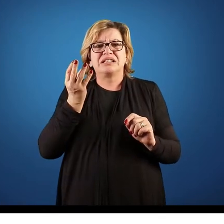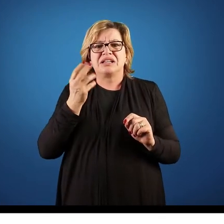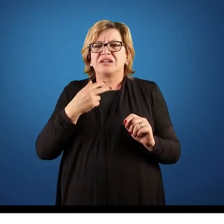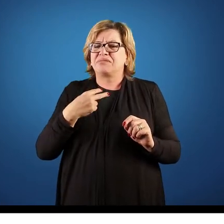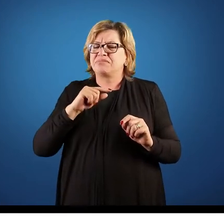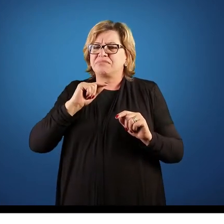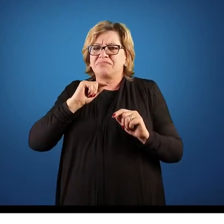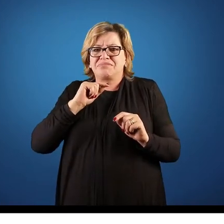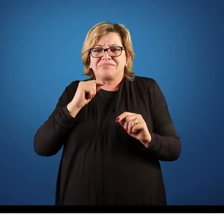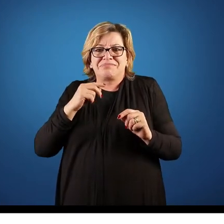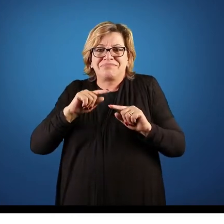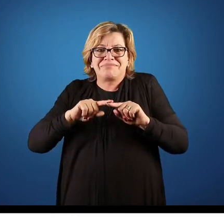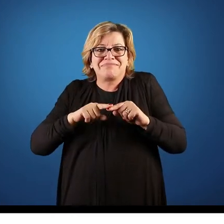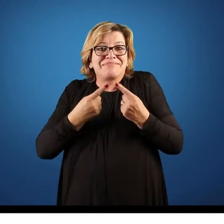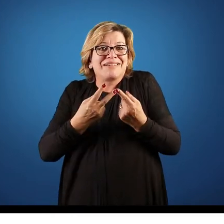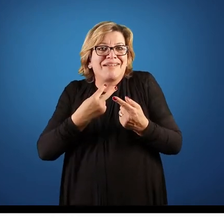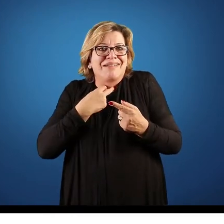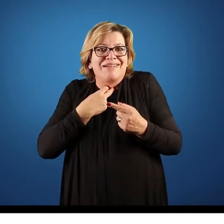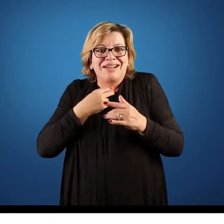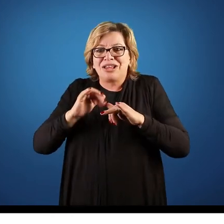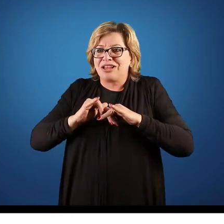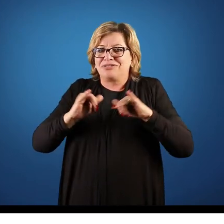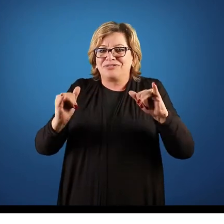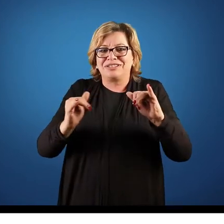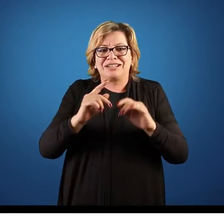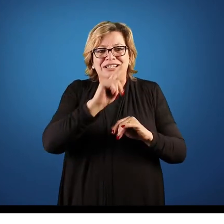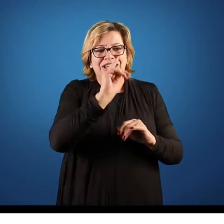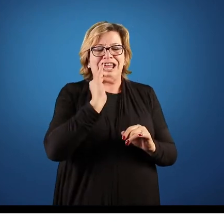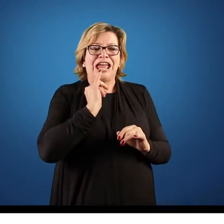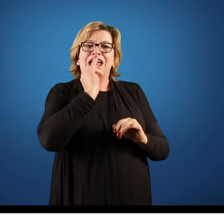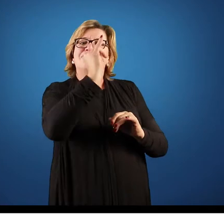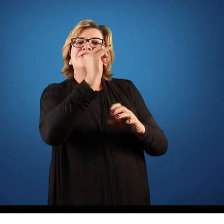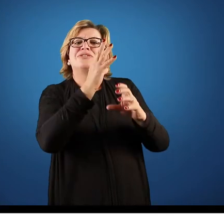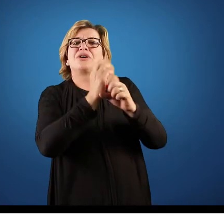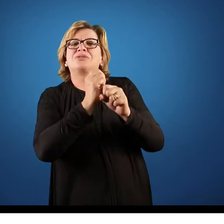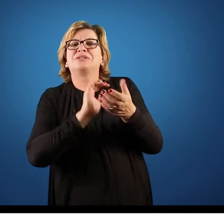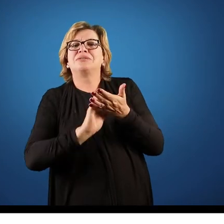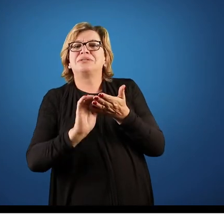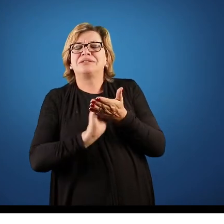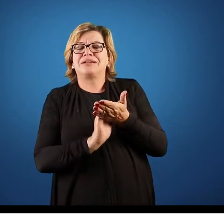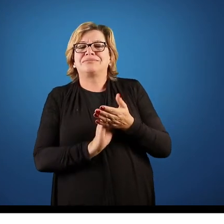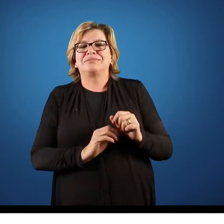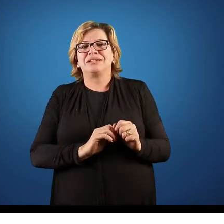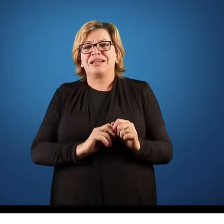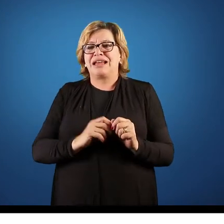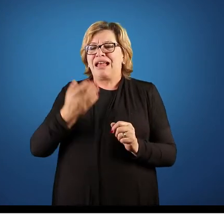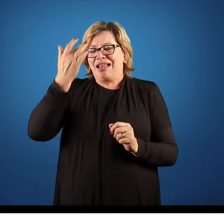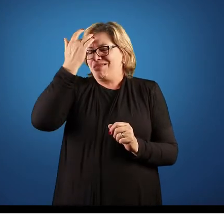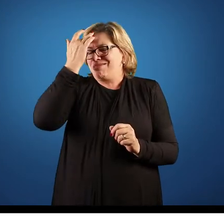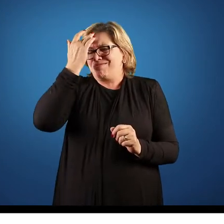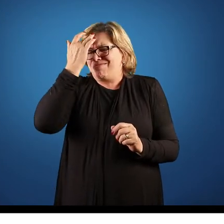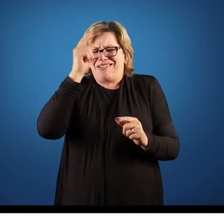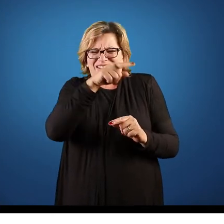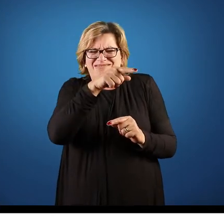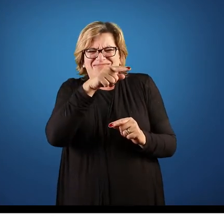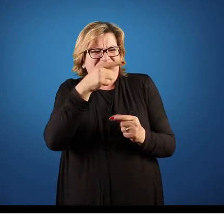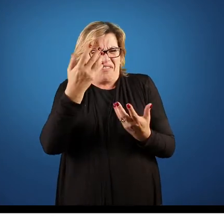truncadas. O que que é a informação truncada? Para a parte de contabilidade, ele não quer saber se aquele cliente tem